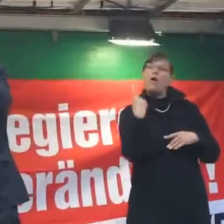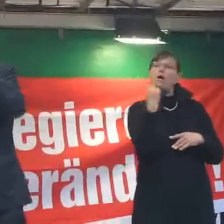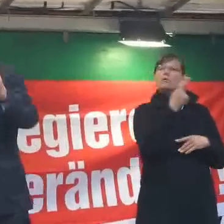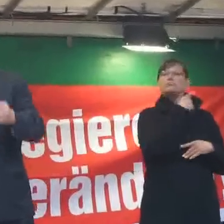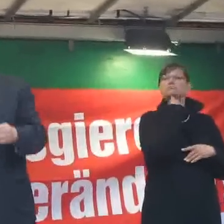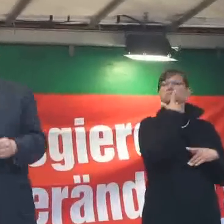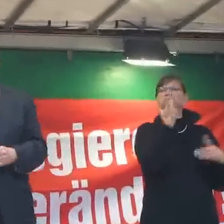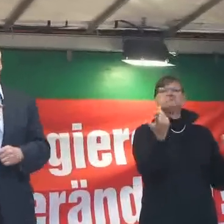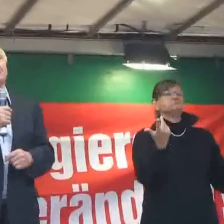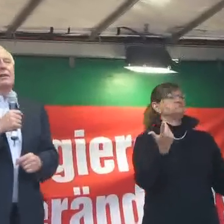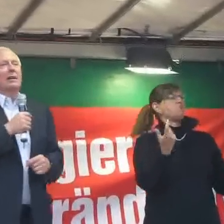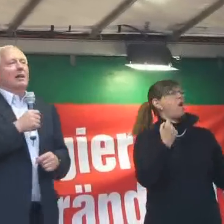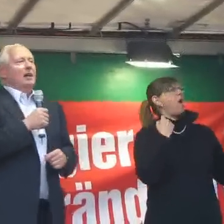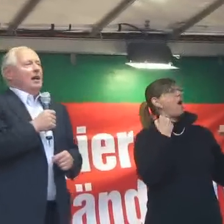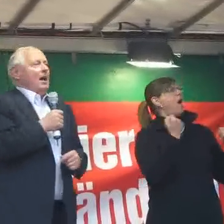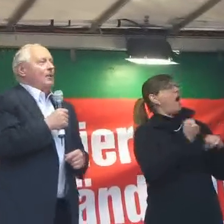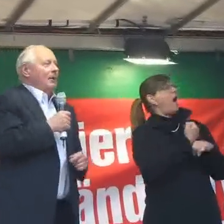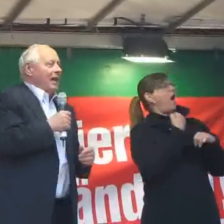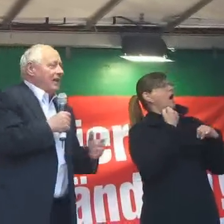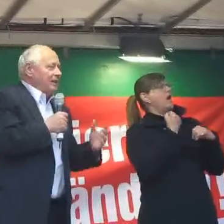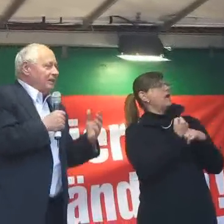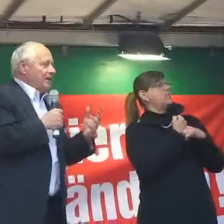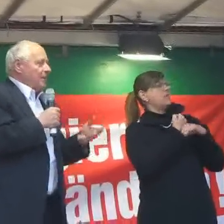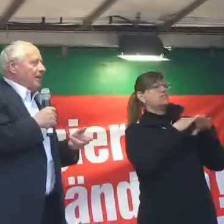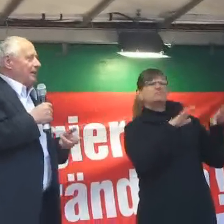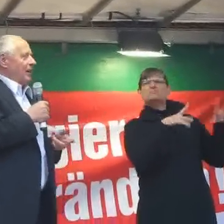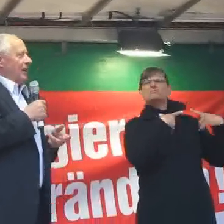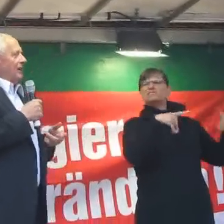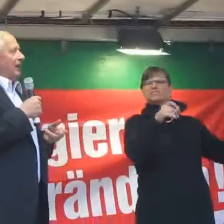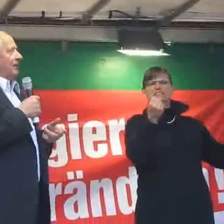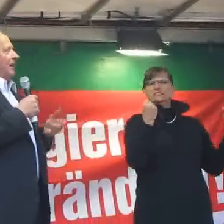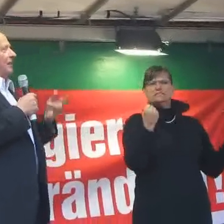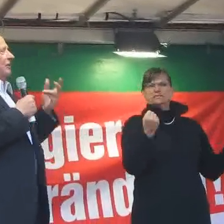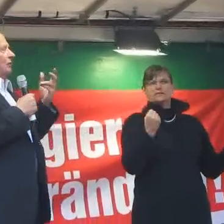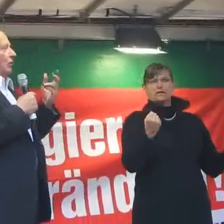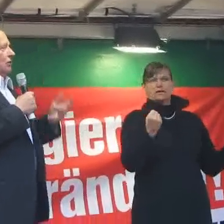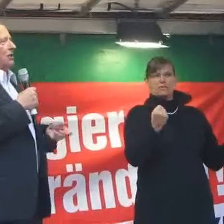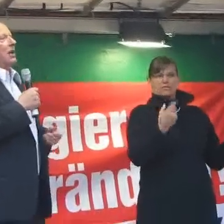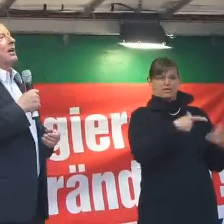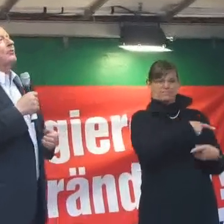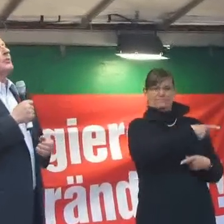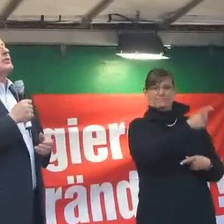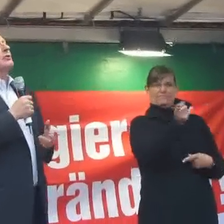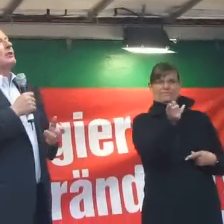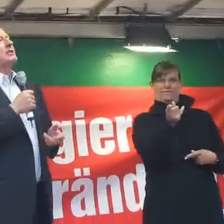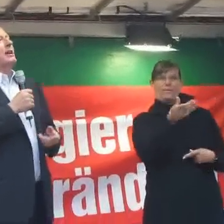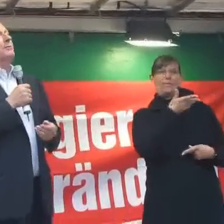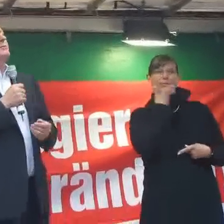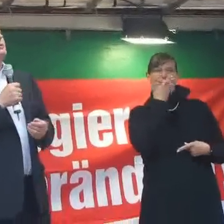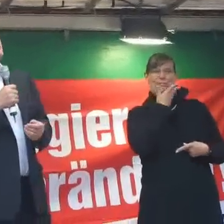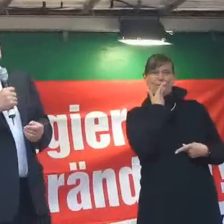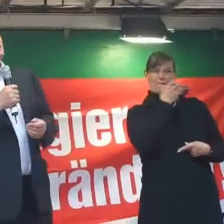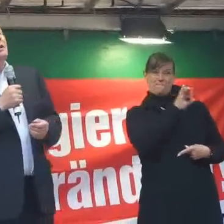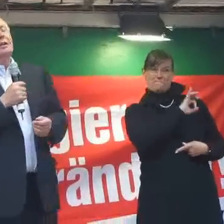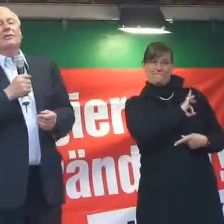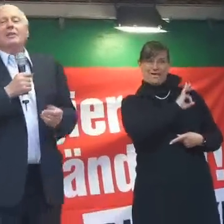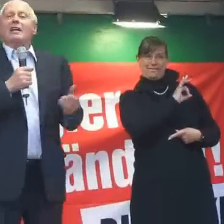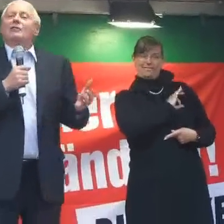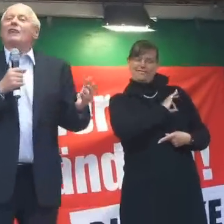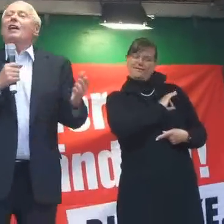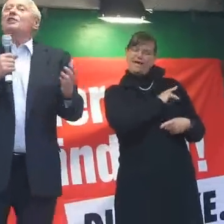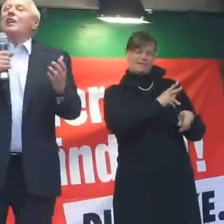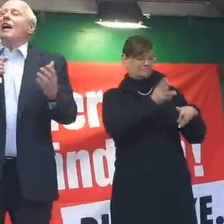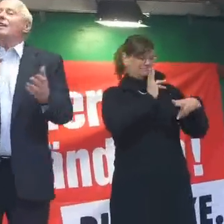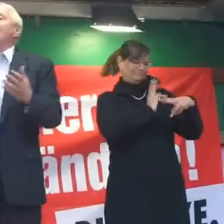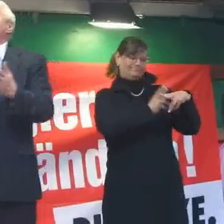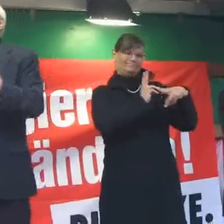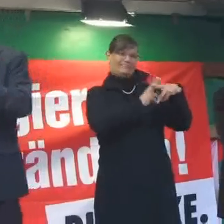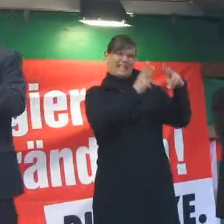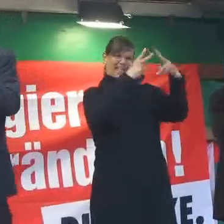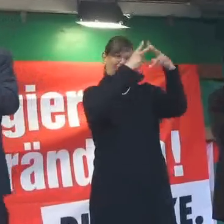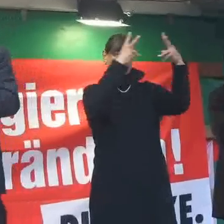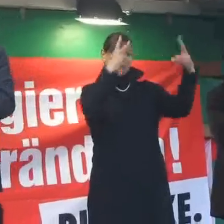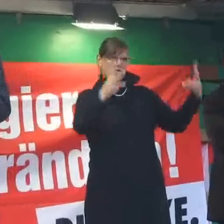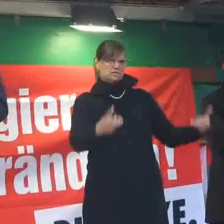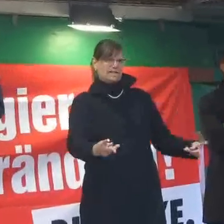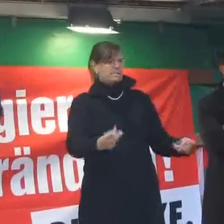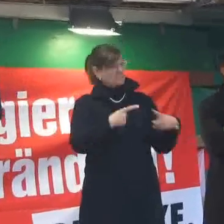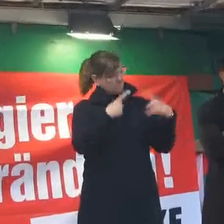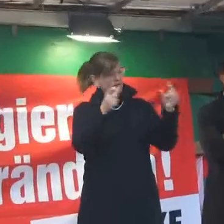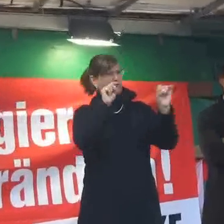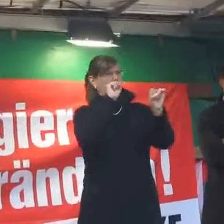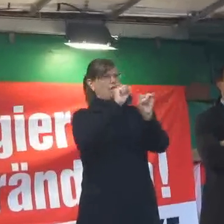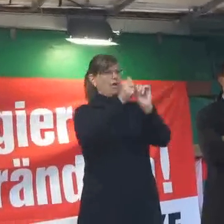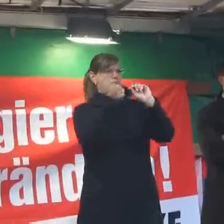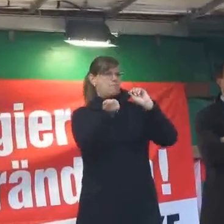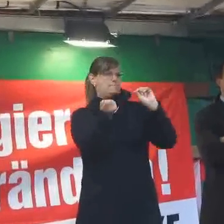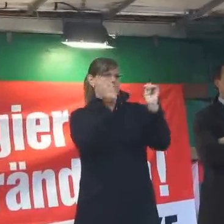Arbeitsverhältnisse. Aber keine dieser Parteien hat ein durchgreifendes Konzept, wie das vielleicht geändert werden könnte.